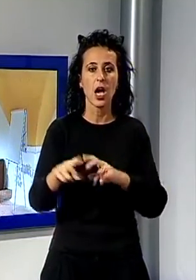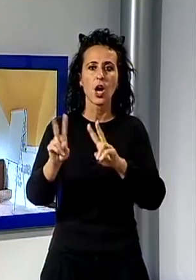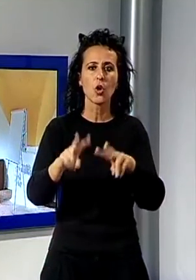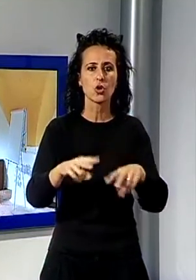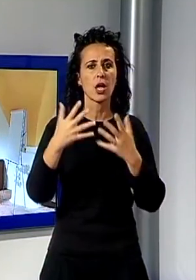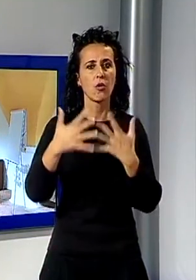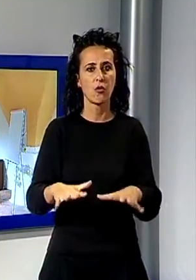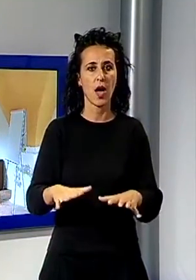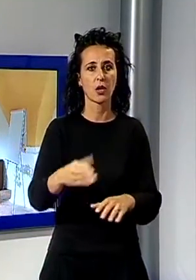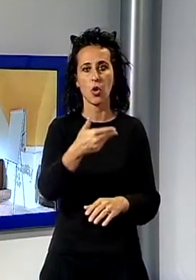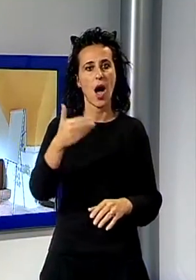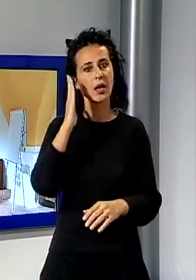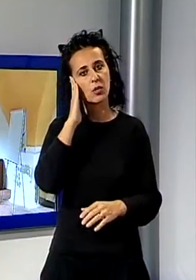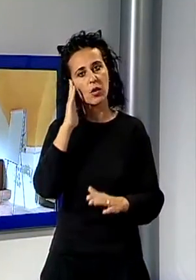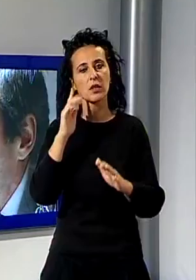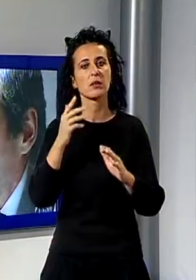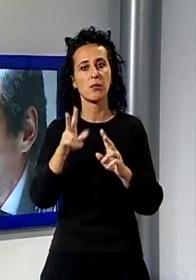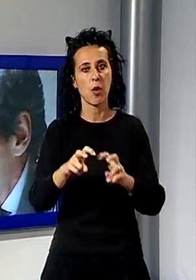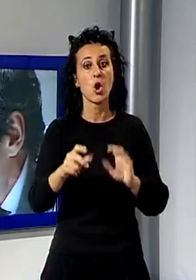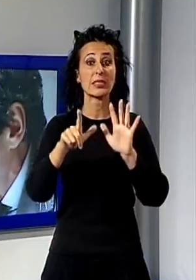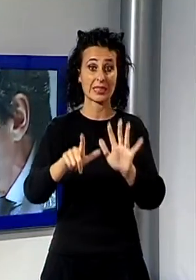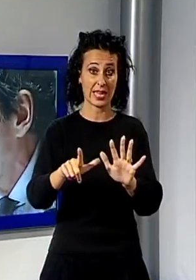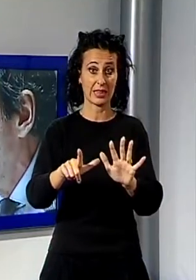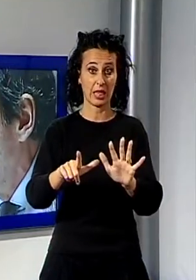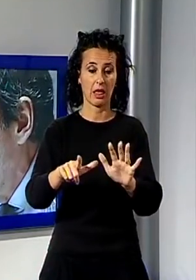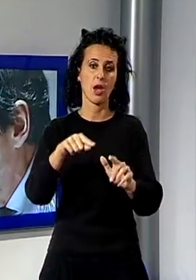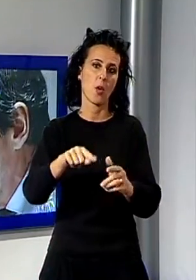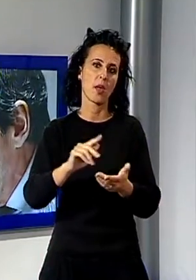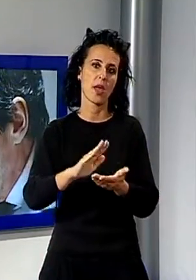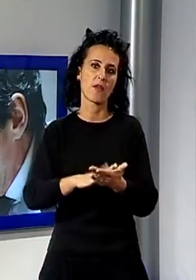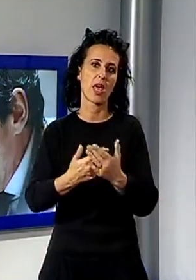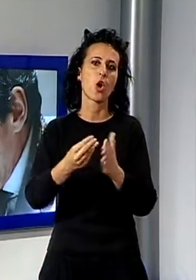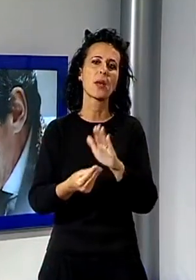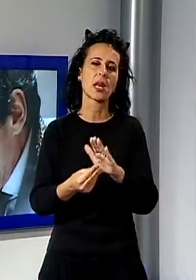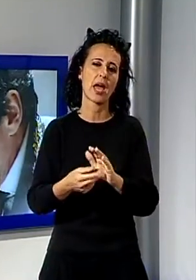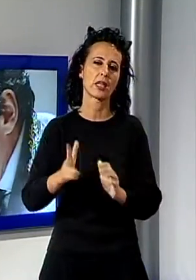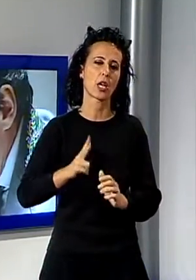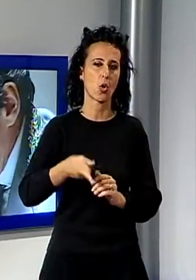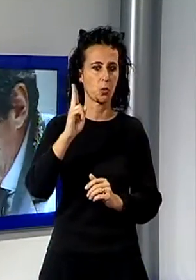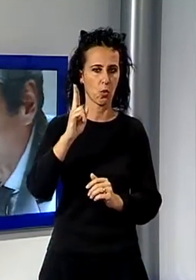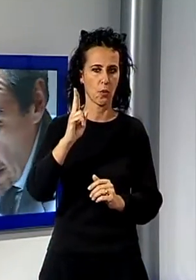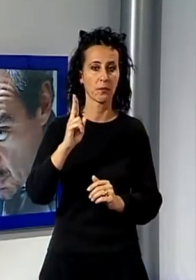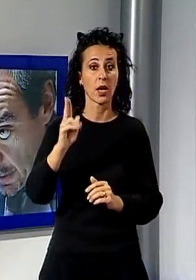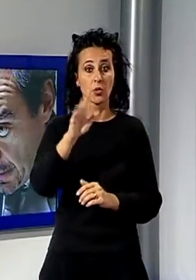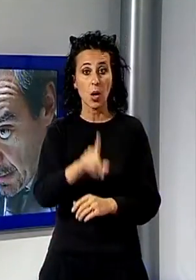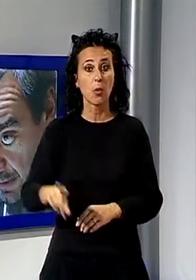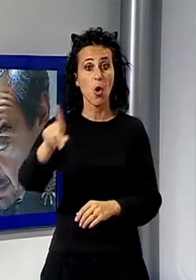agriturismi, individuati tra i più rappresentativi della provincia, che ne conta circa 180 in totale. Quello che è